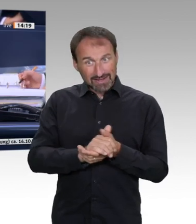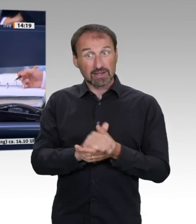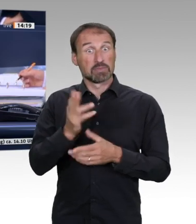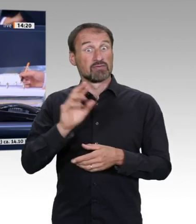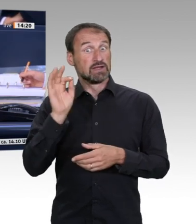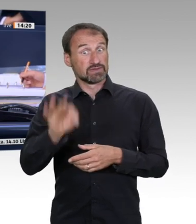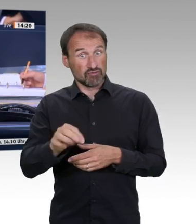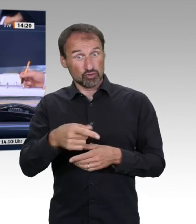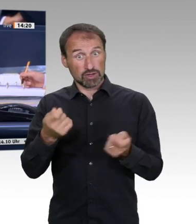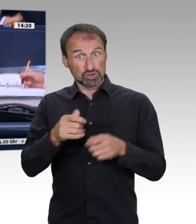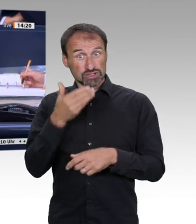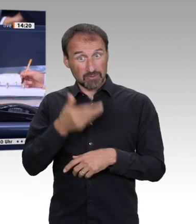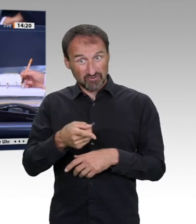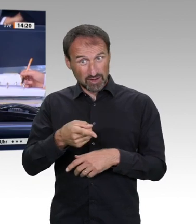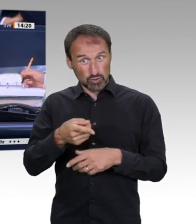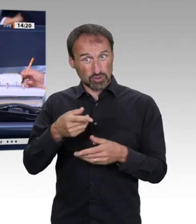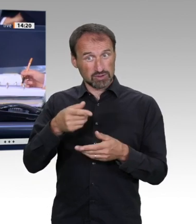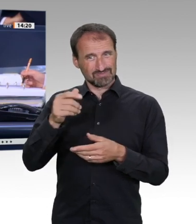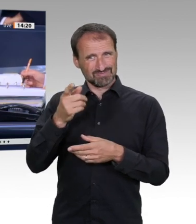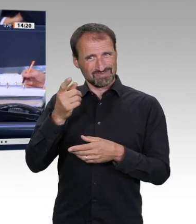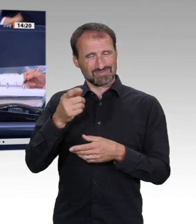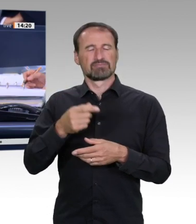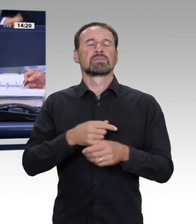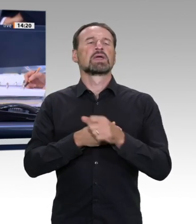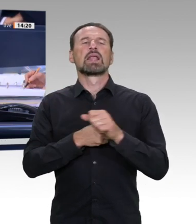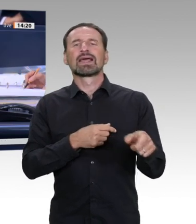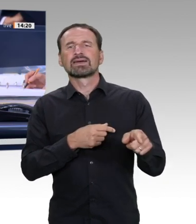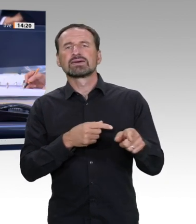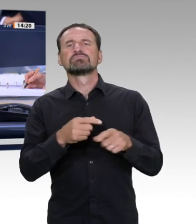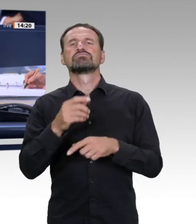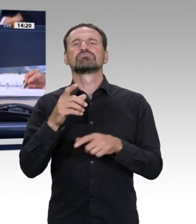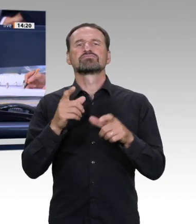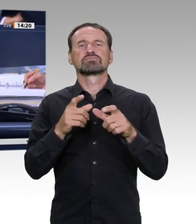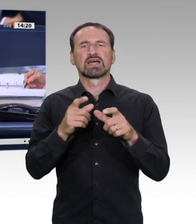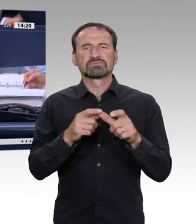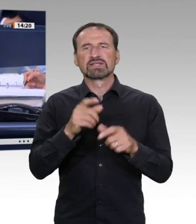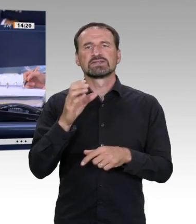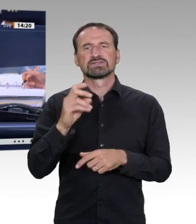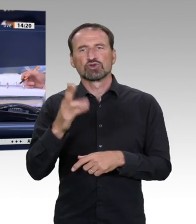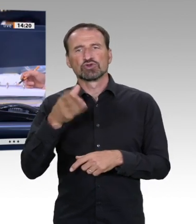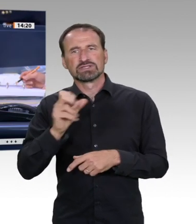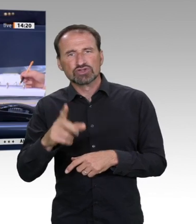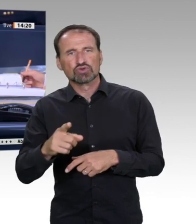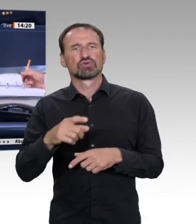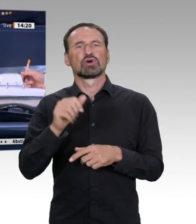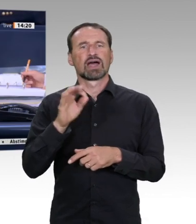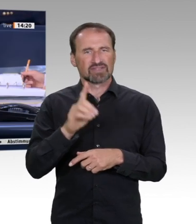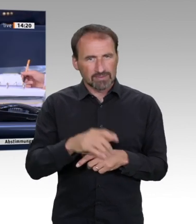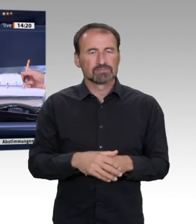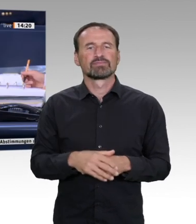Der Ausschuss empfiehlt unter Buchstabe b seiner Beschlussempfehlung auf Drucksache 19 22 345, den Antrag von Bündnis 90 Grüne